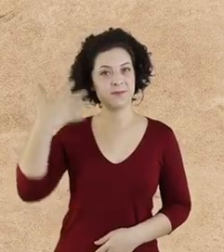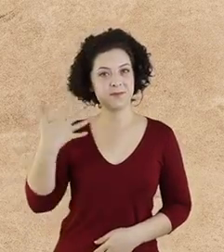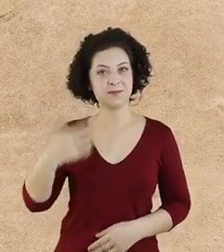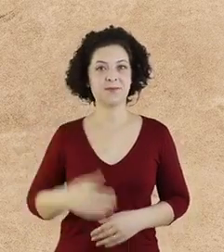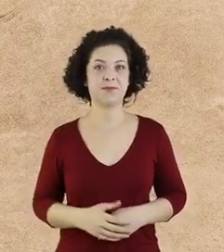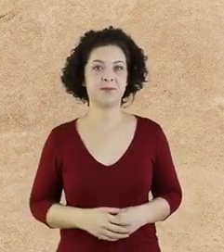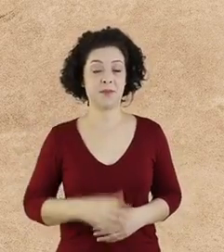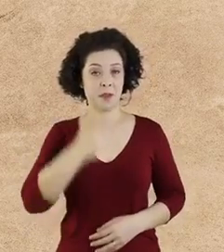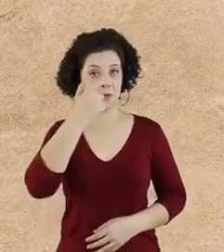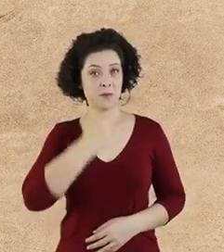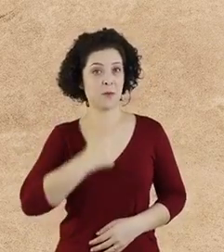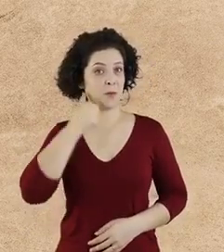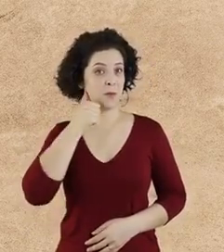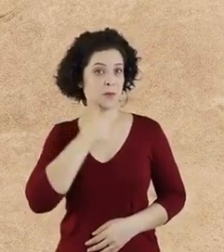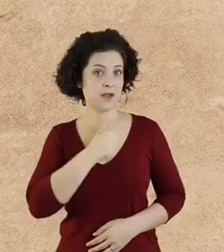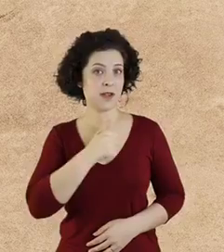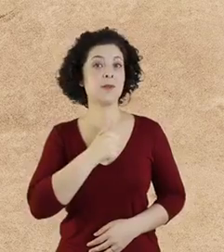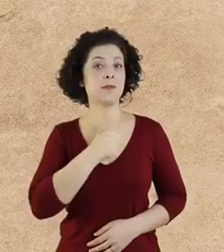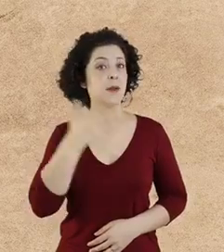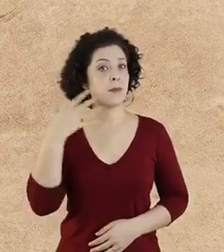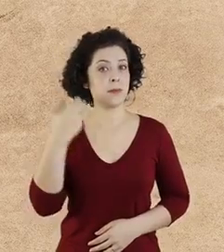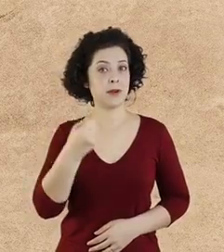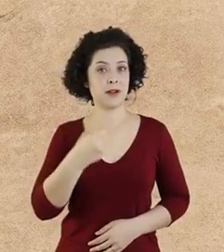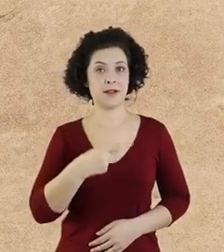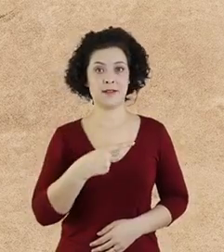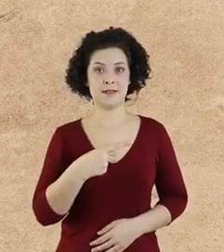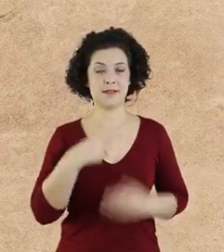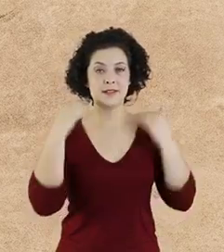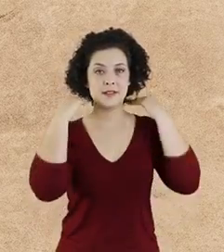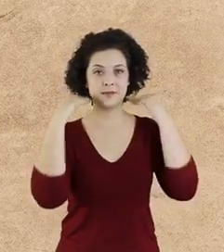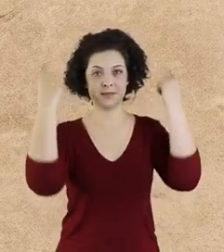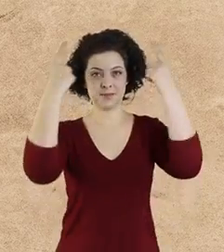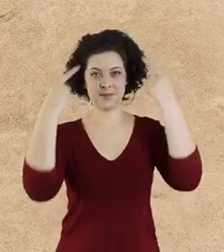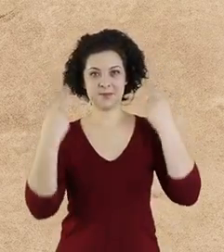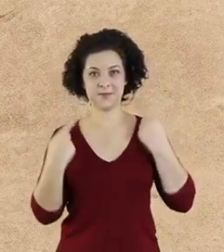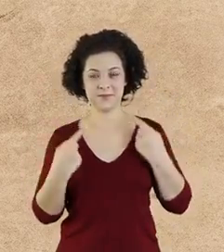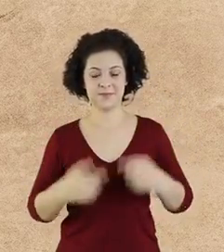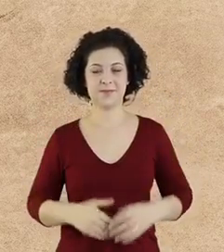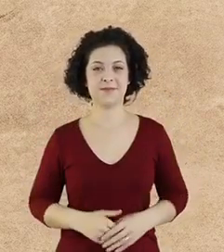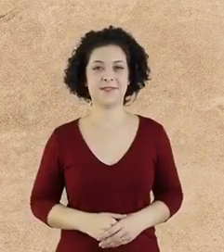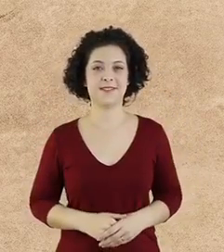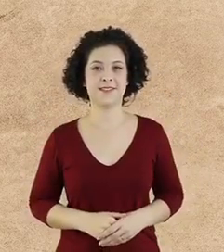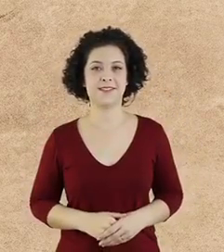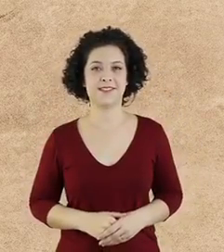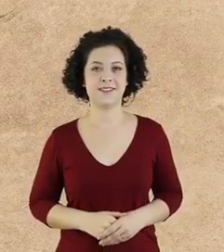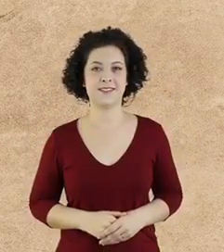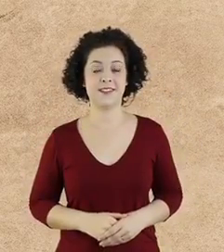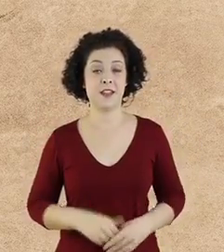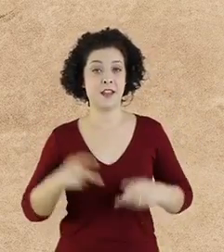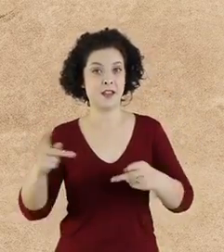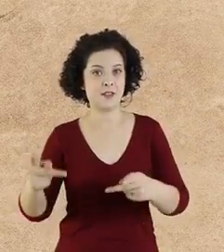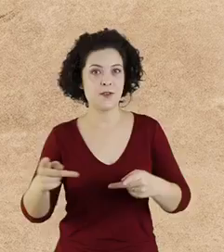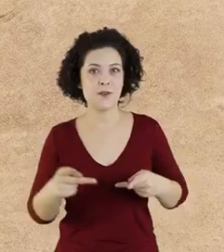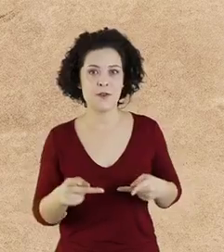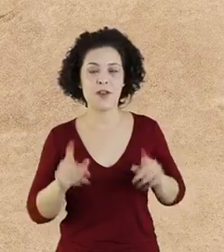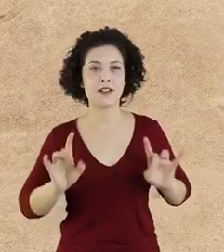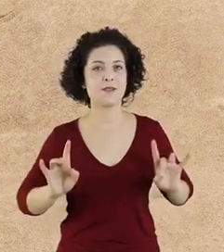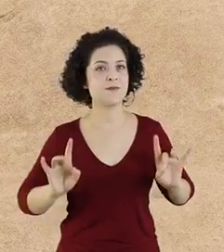Sou uma mulher branca, cis, tenho cabelo curto e cacheado. Este é um convite